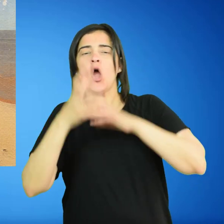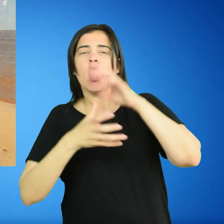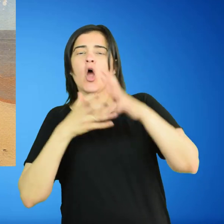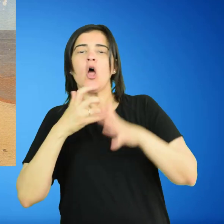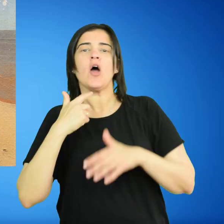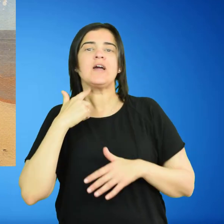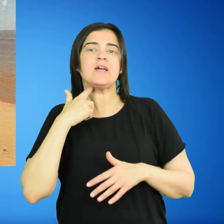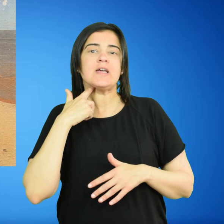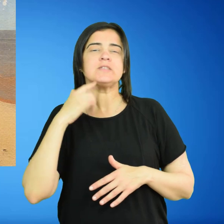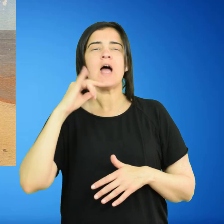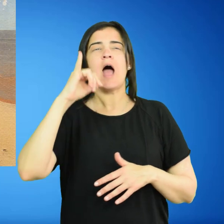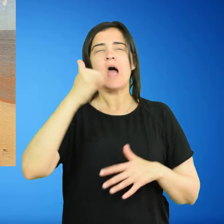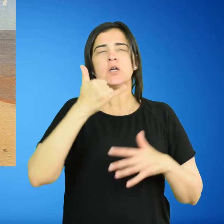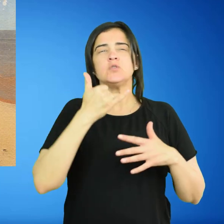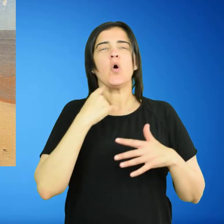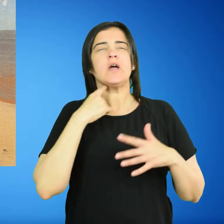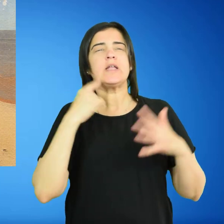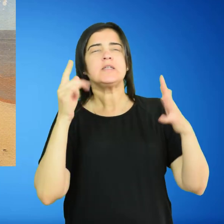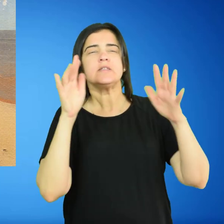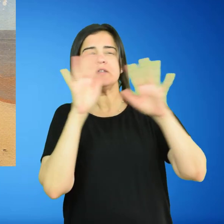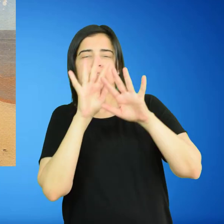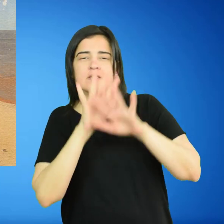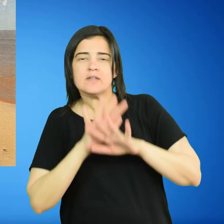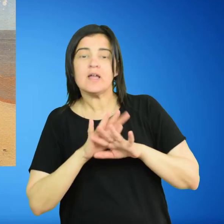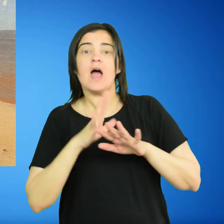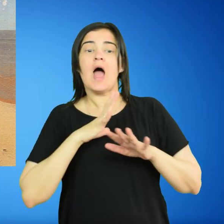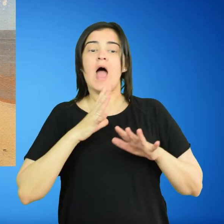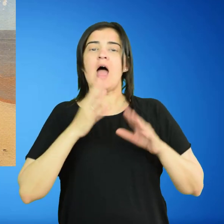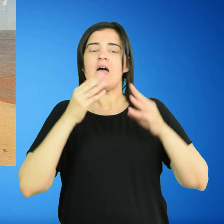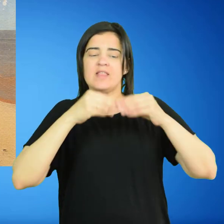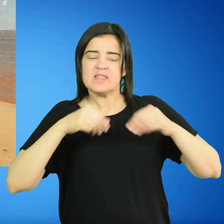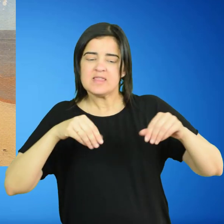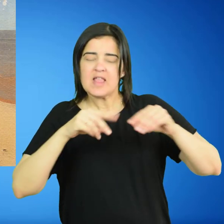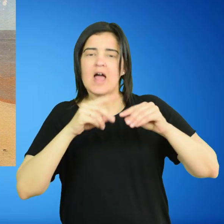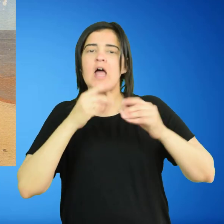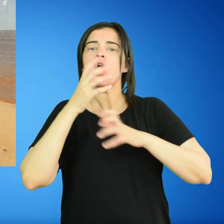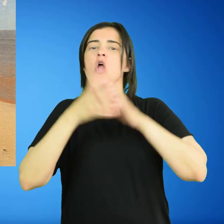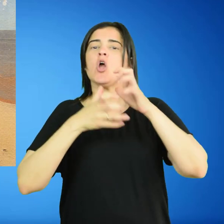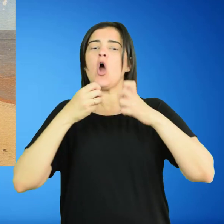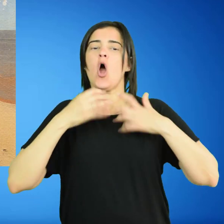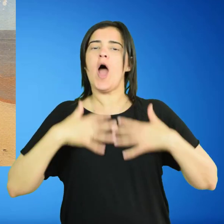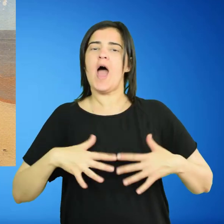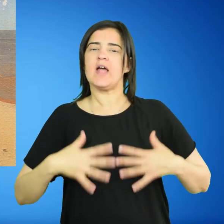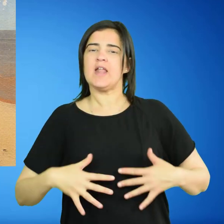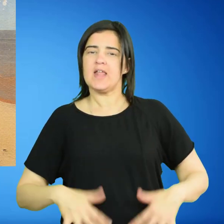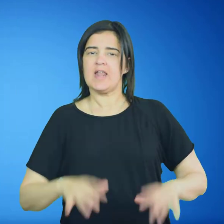de planos de grises, azules agrizados, prados de tierra y colores arena.